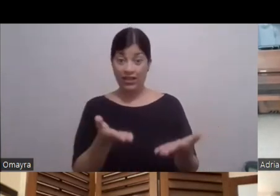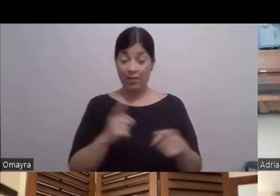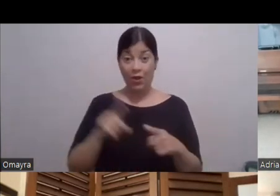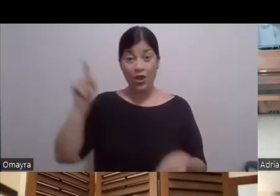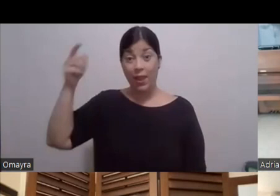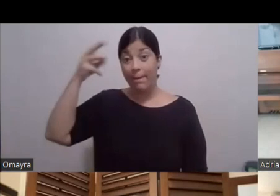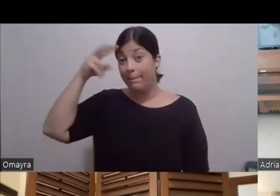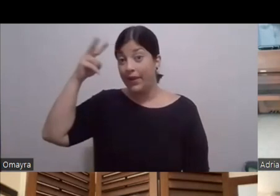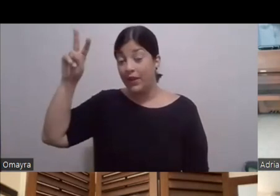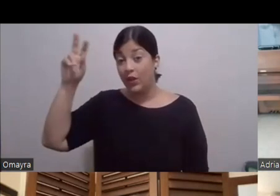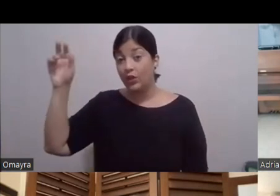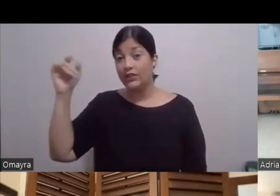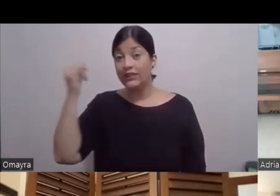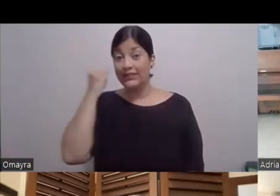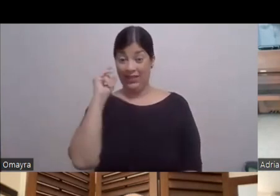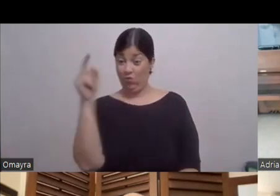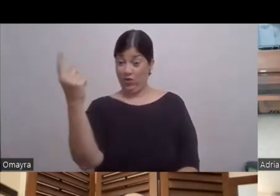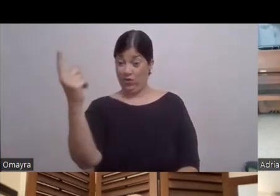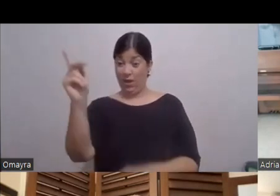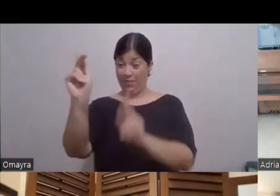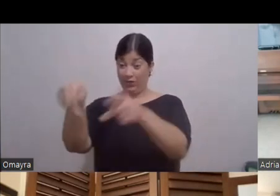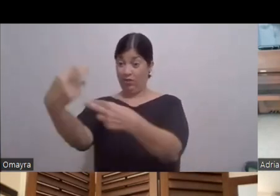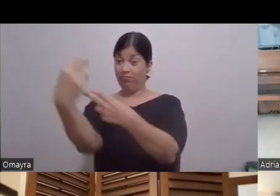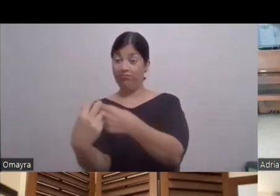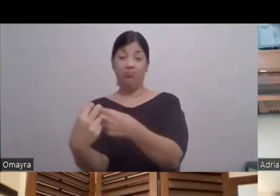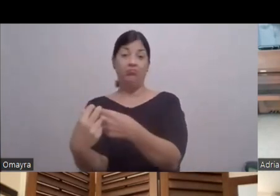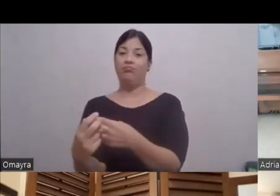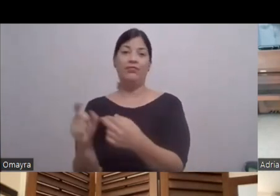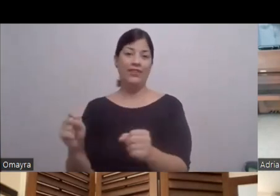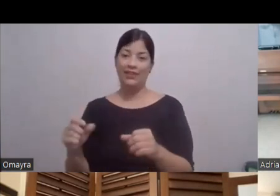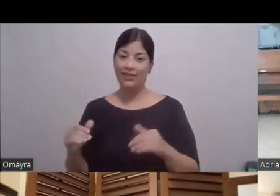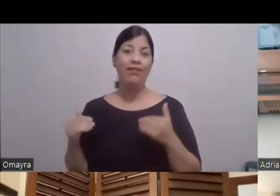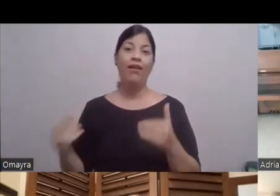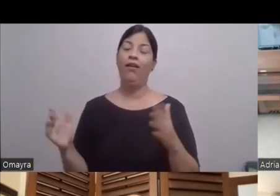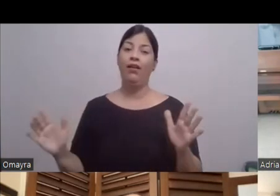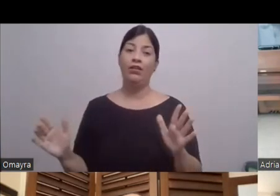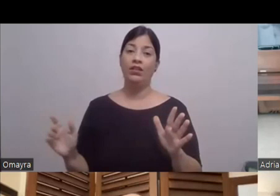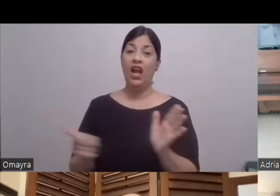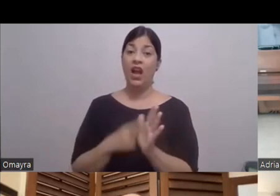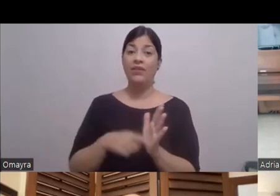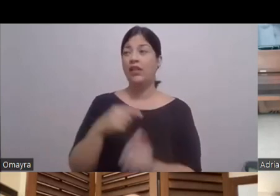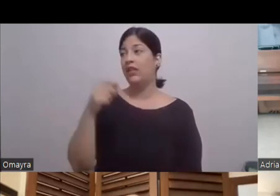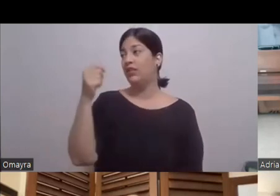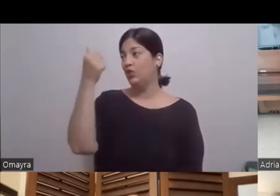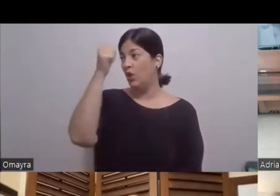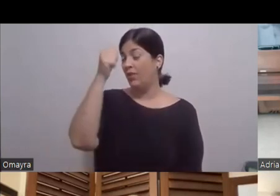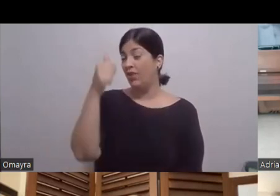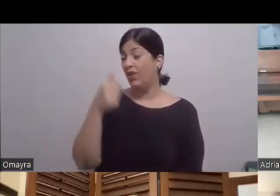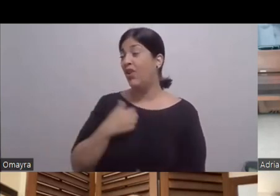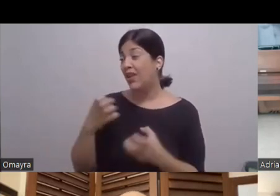sola persona Tiene clara función Entonces A veces La última De un domingo Tú te querías ir Y había un chamaquito Y tú sentabas Con ganas de decirle ¿Por qué tú no te vas